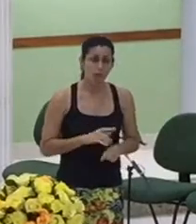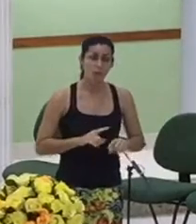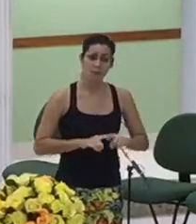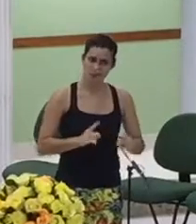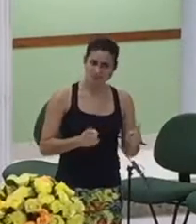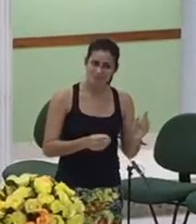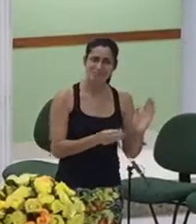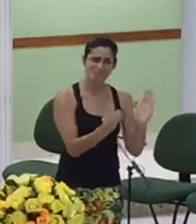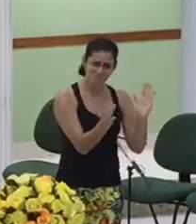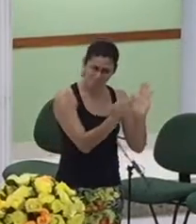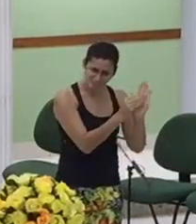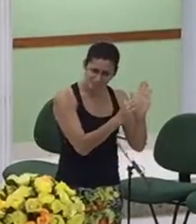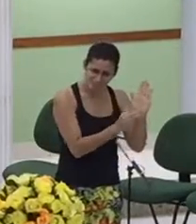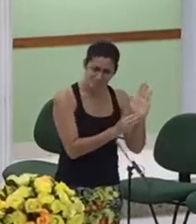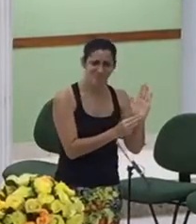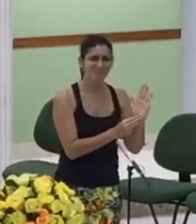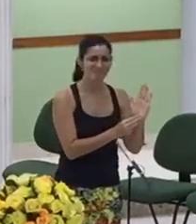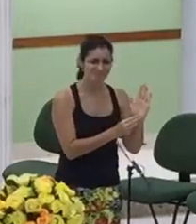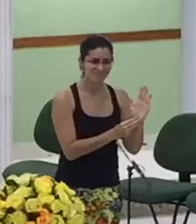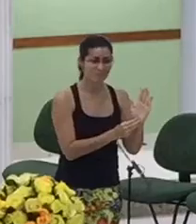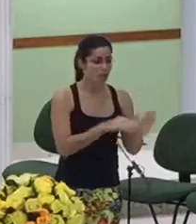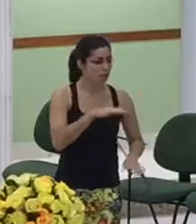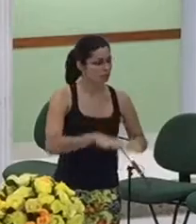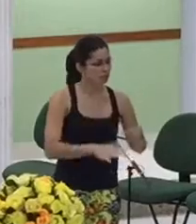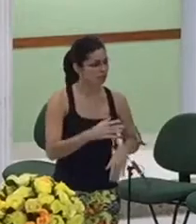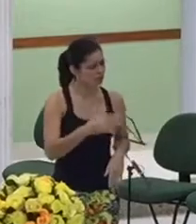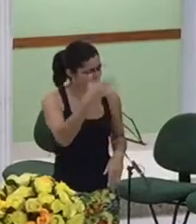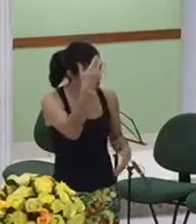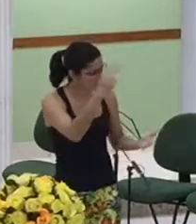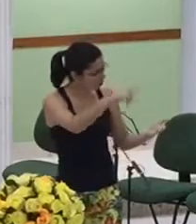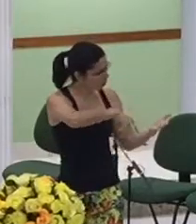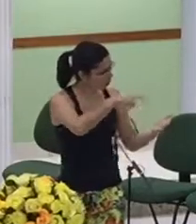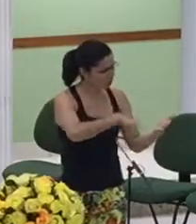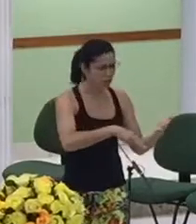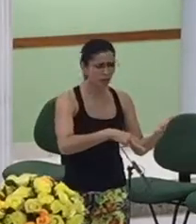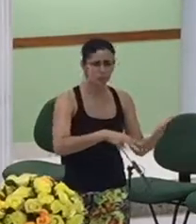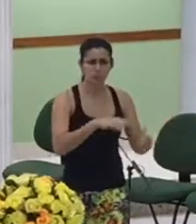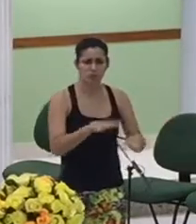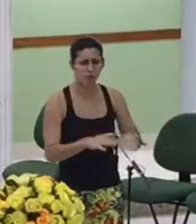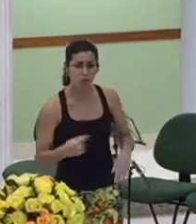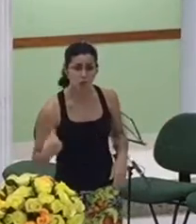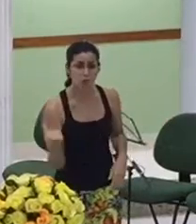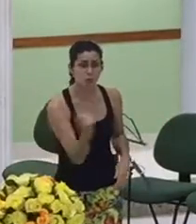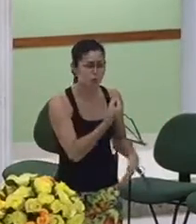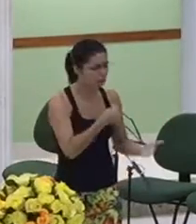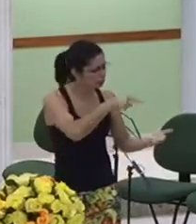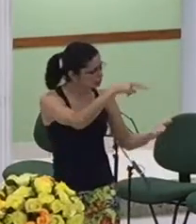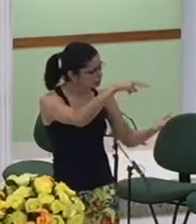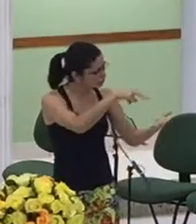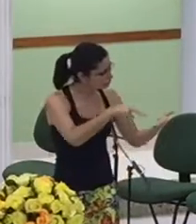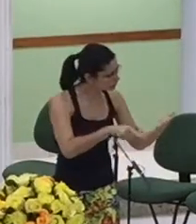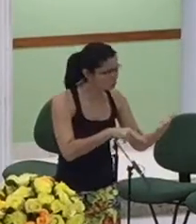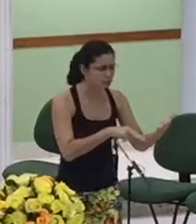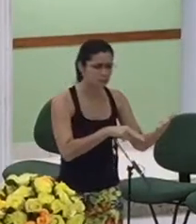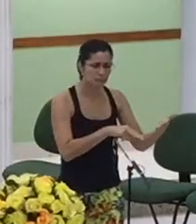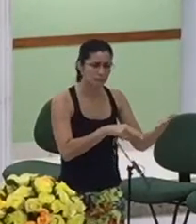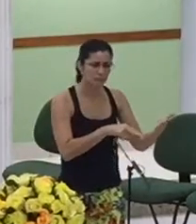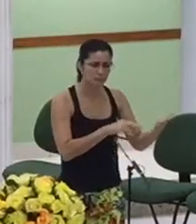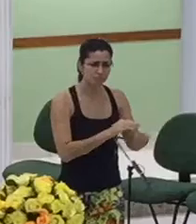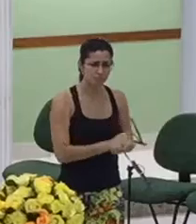talvez o leitor e até mesmo nós o leitor destinatário de Mateus e nós